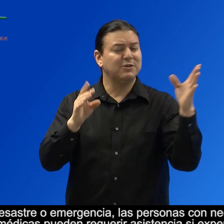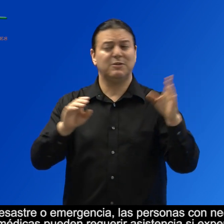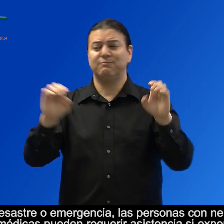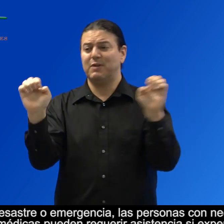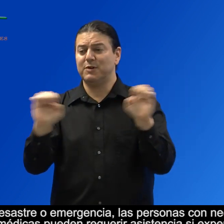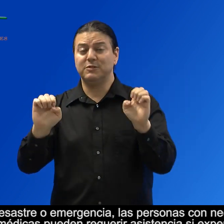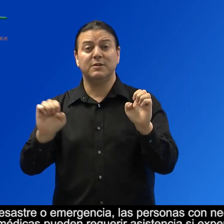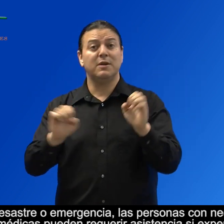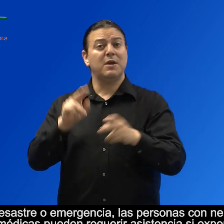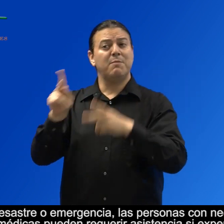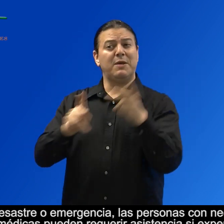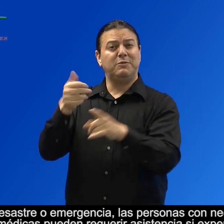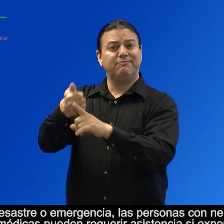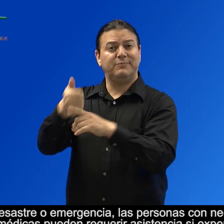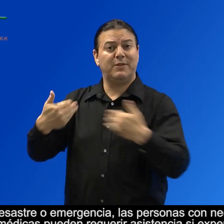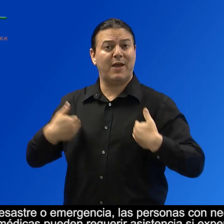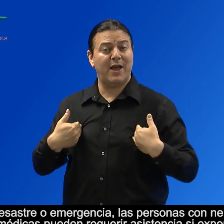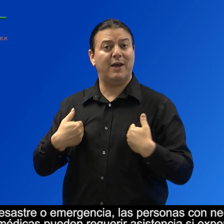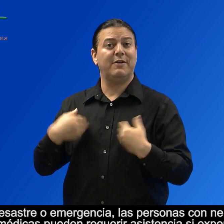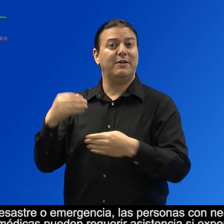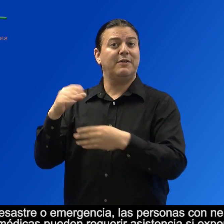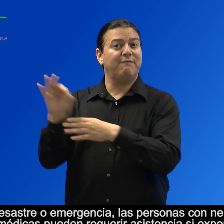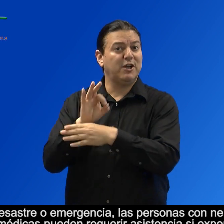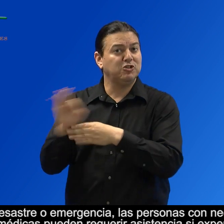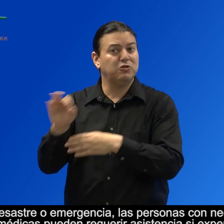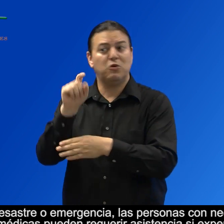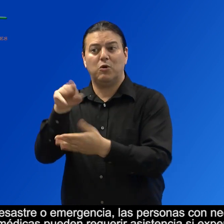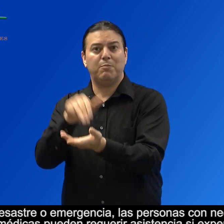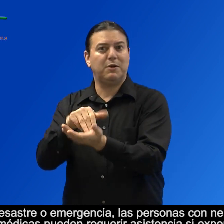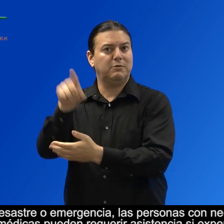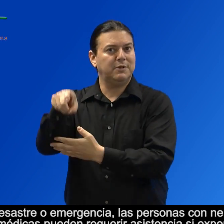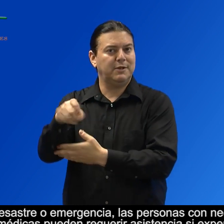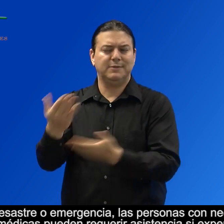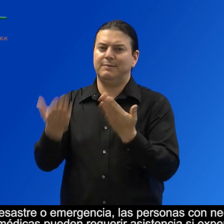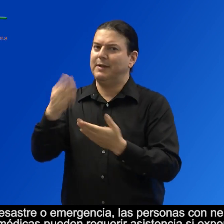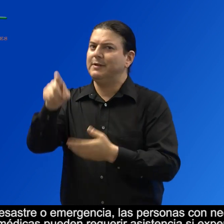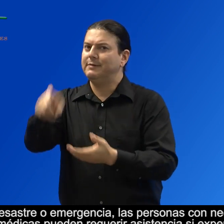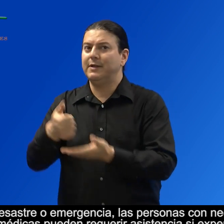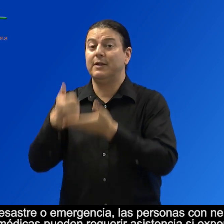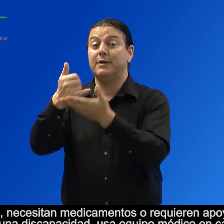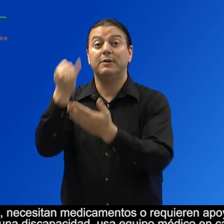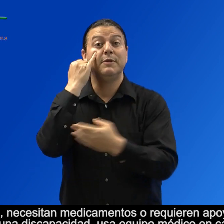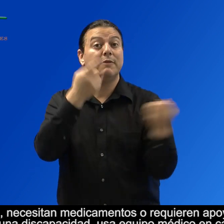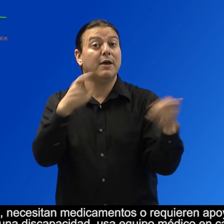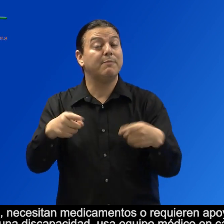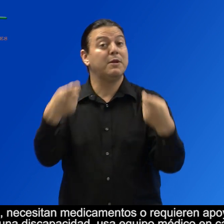con necesidades funcionales y médicas pueden requerir asistencia si experimentan un apagón eléctrico,